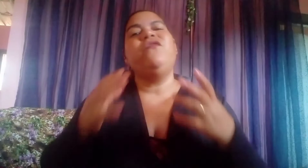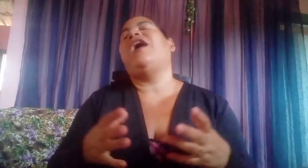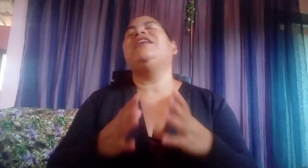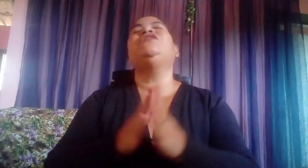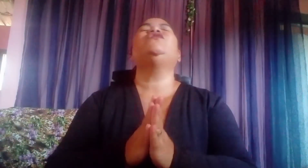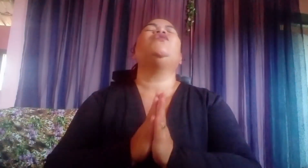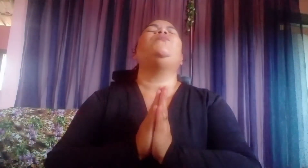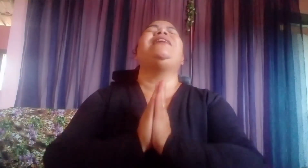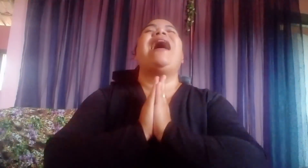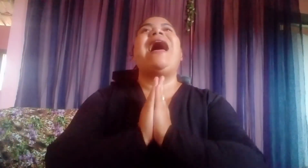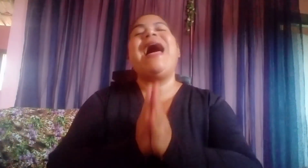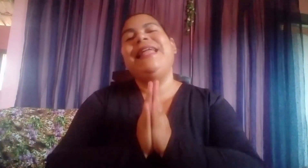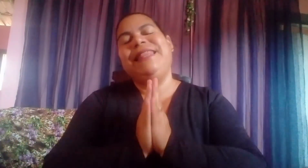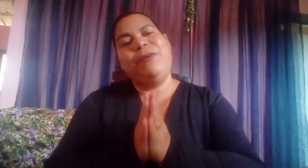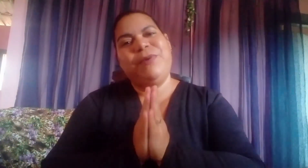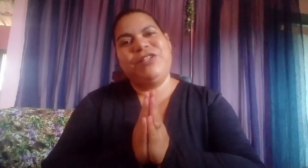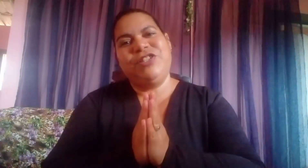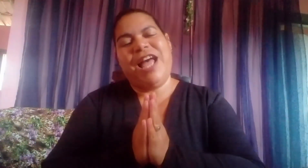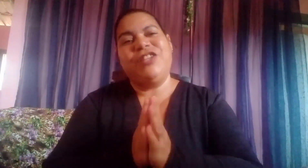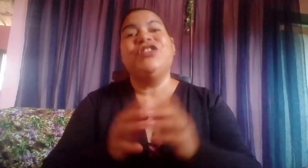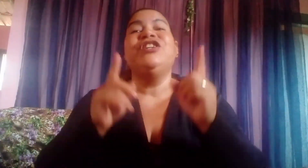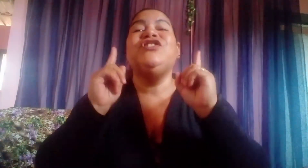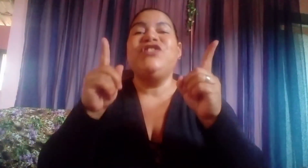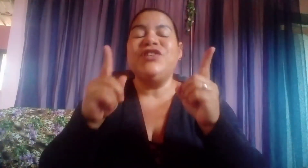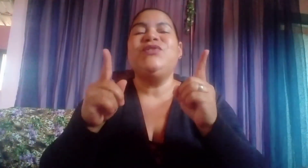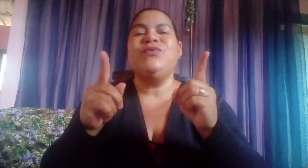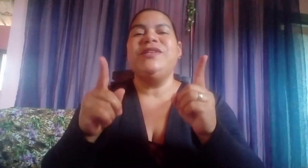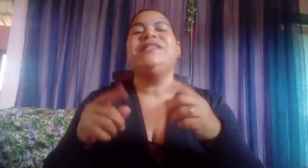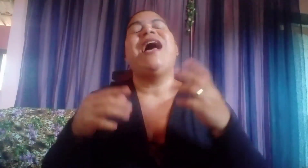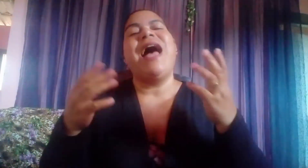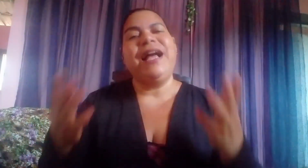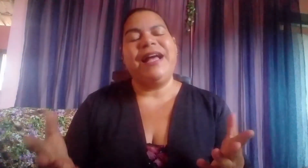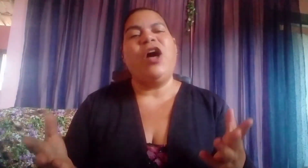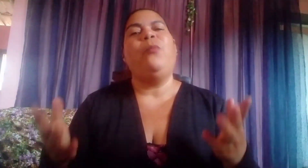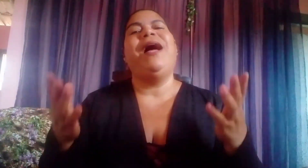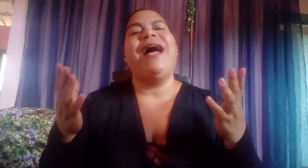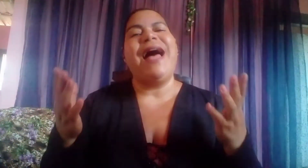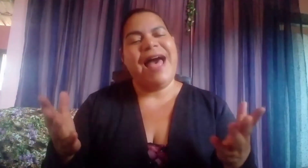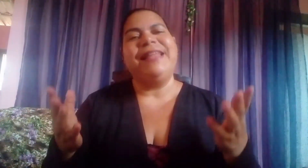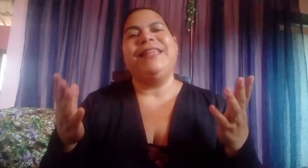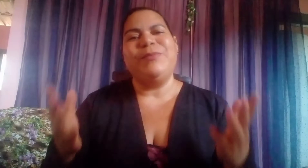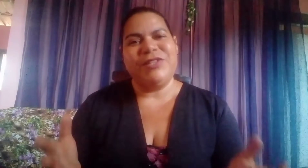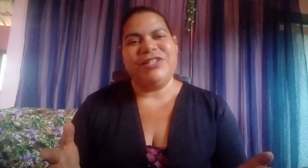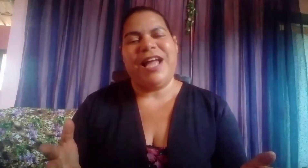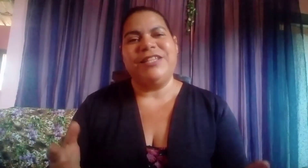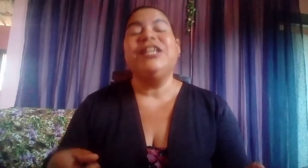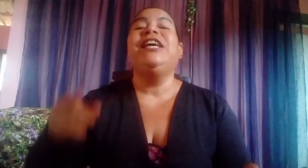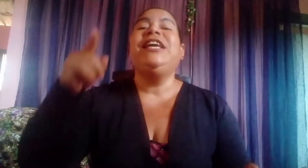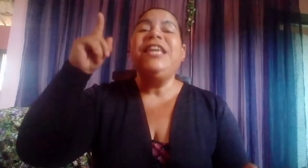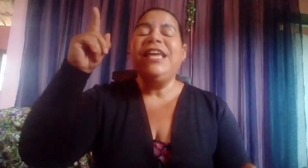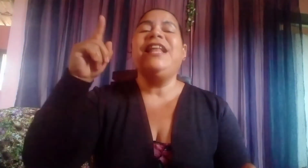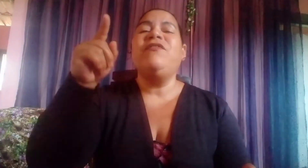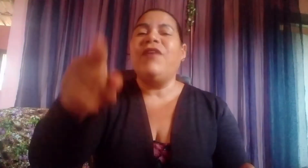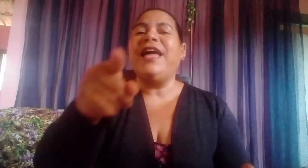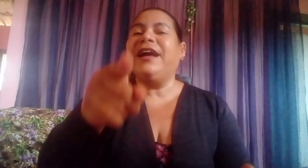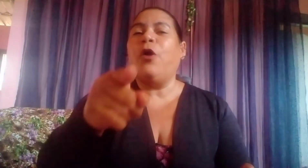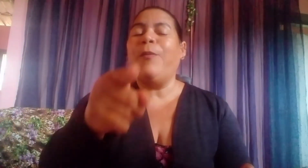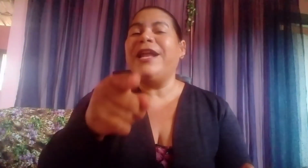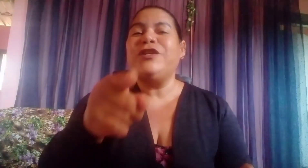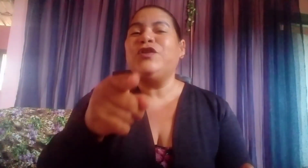fala sobre a tempestade. Jesus acalma a tempestade. E Ele vai acalmar a